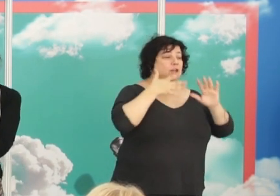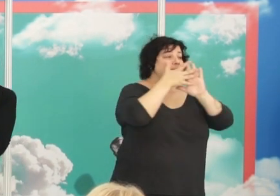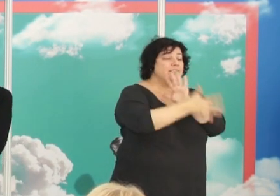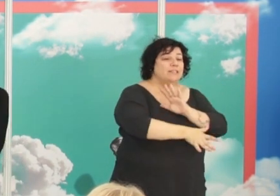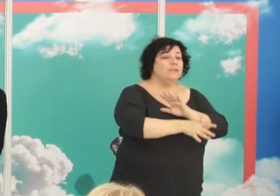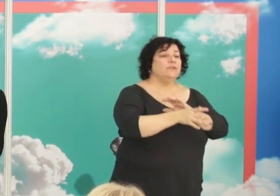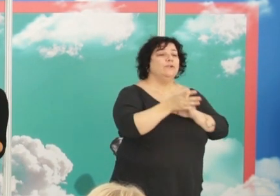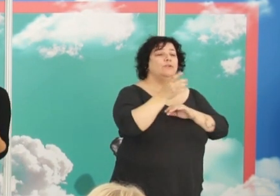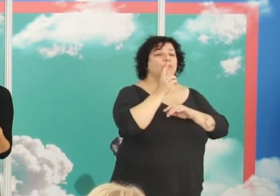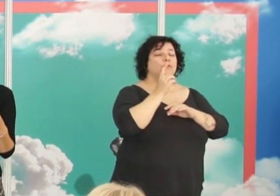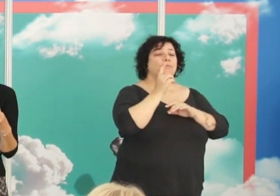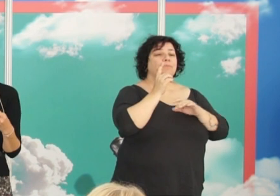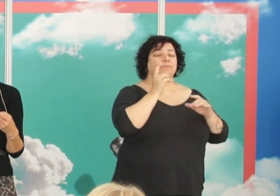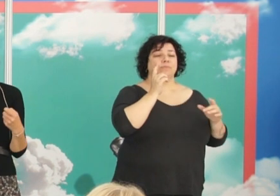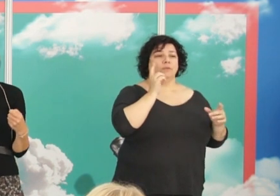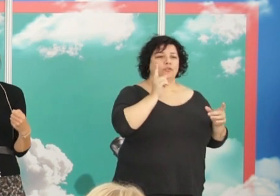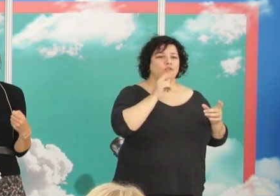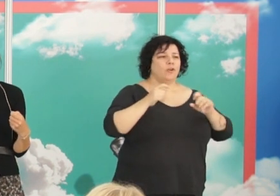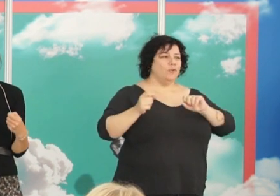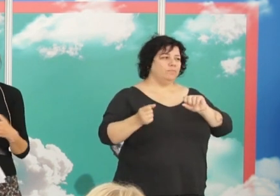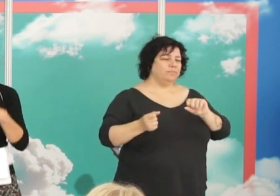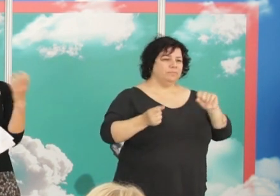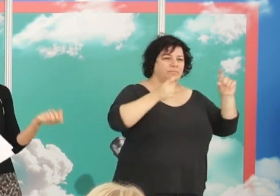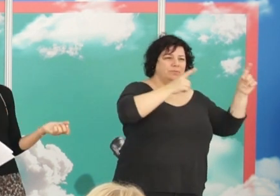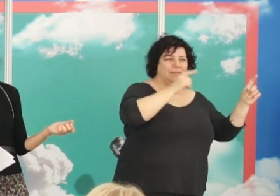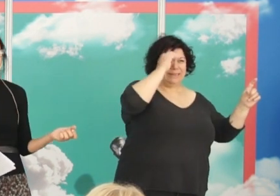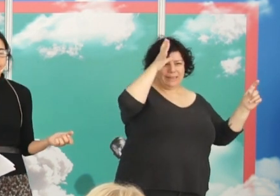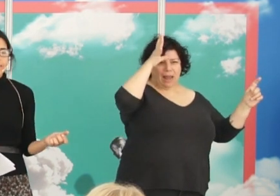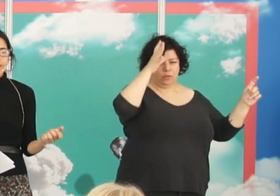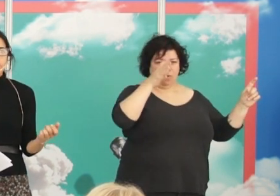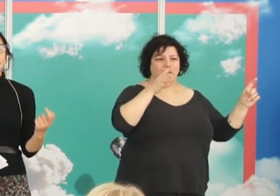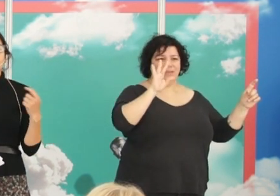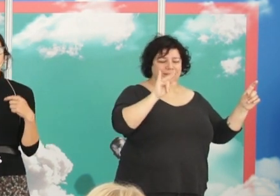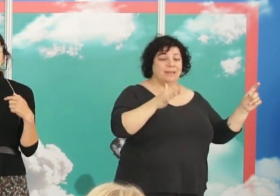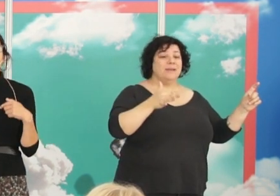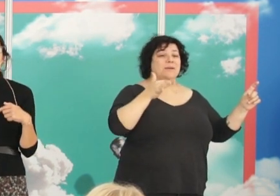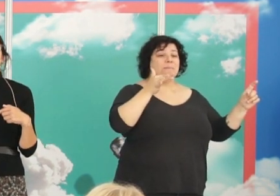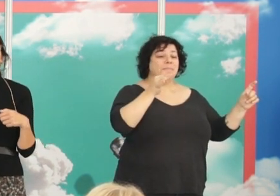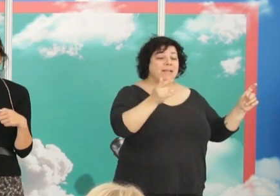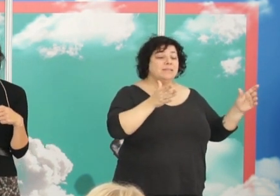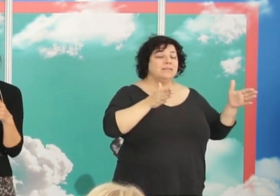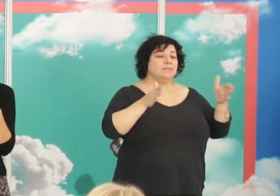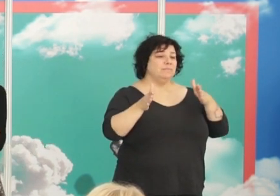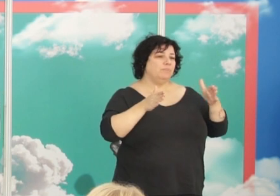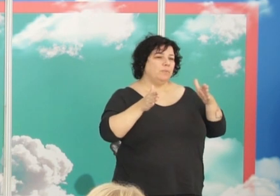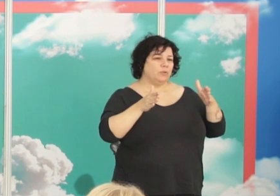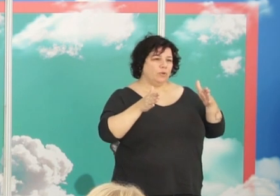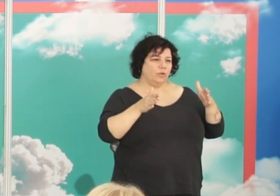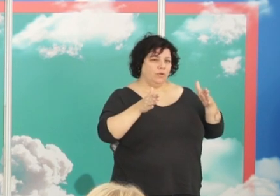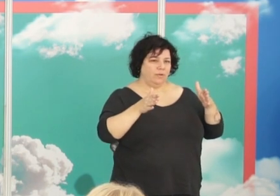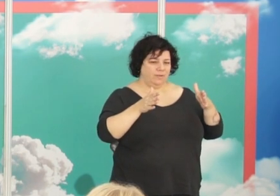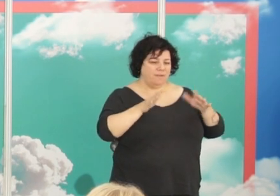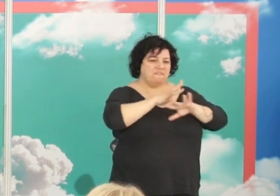mucho más que su exilio intelectual porque fue un momento verdaderamente